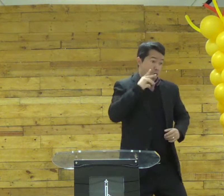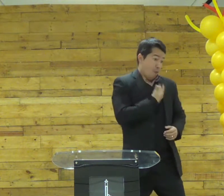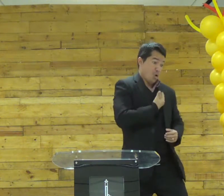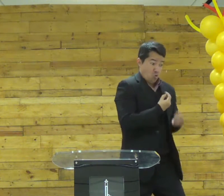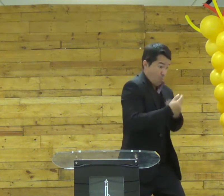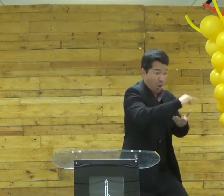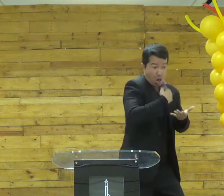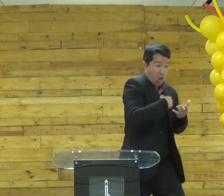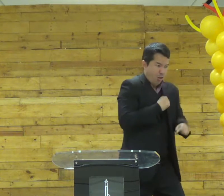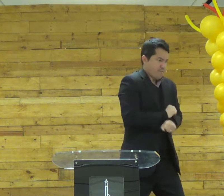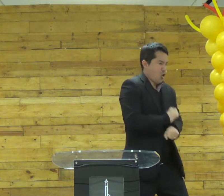a mensagem que a pessoa me mandou